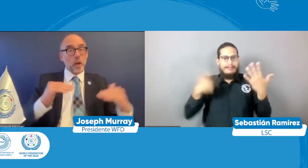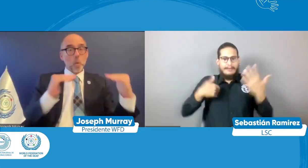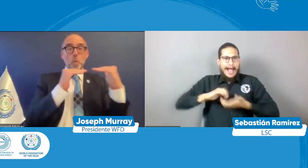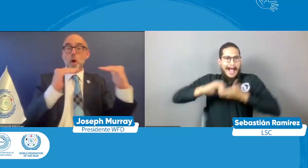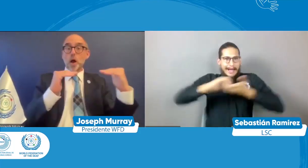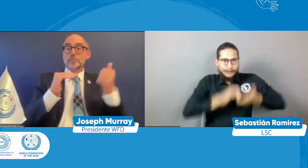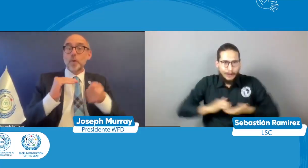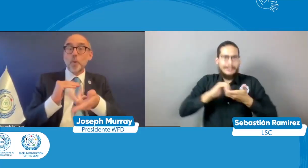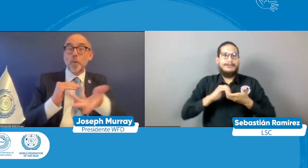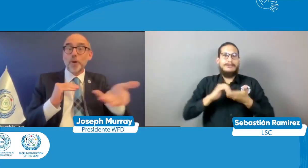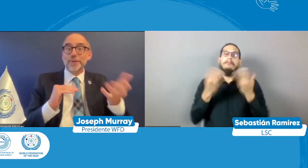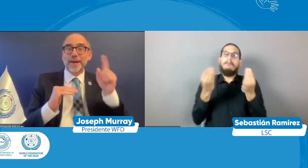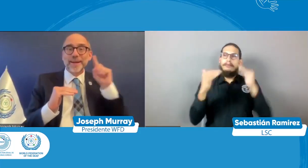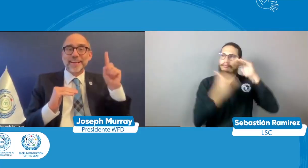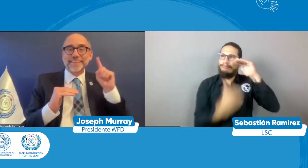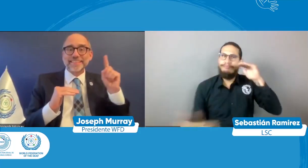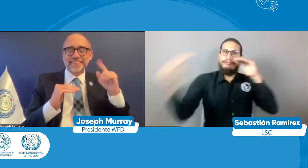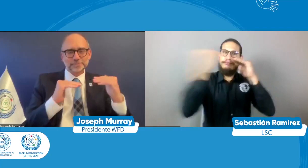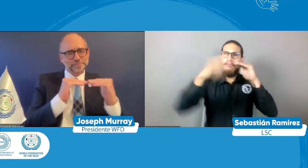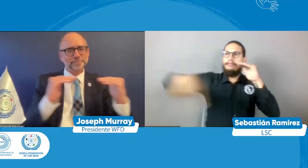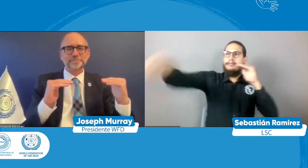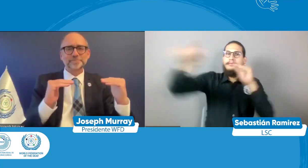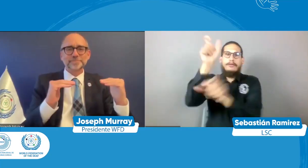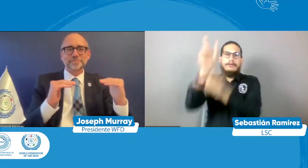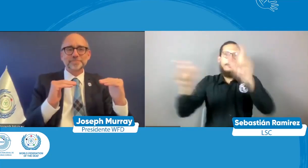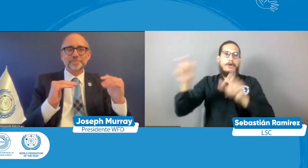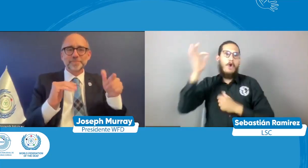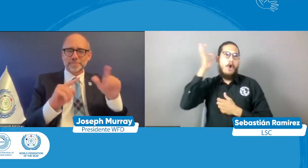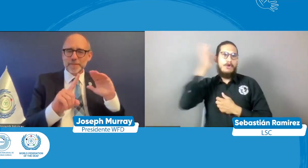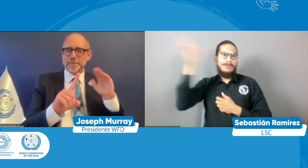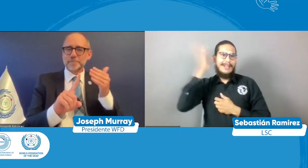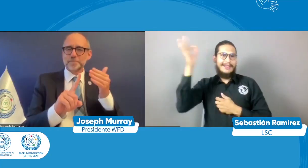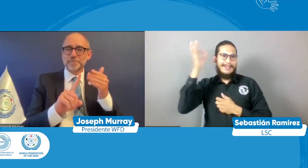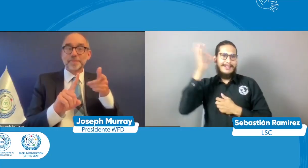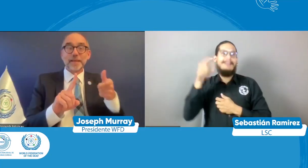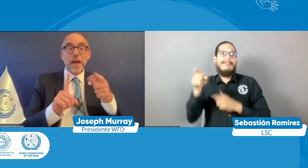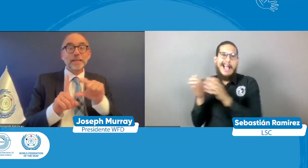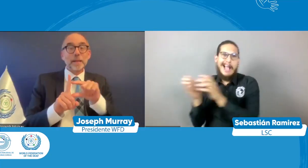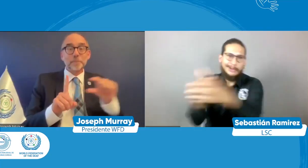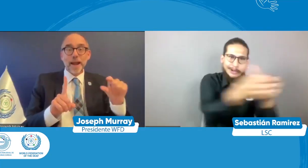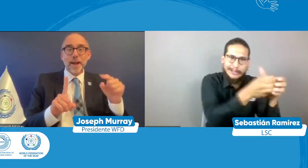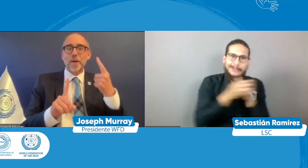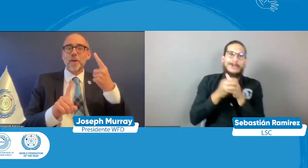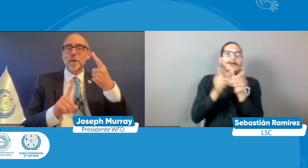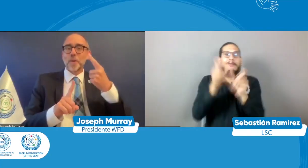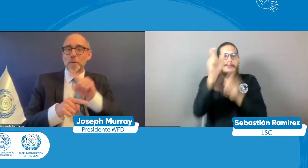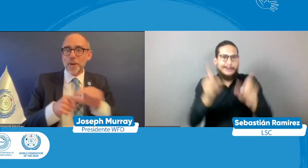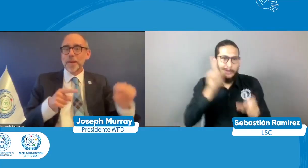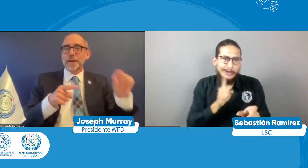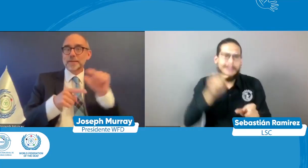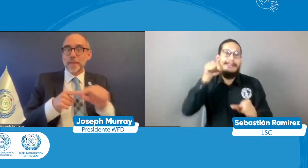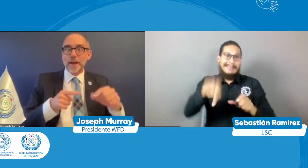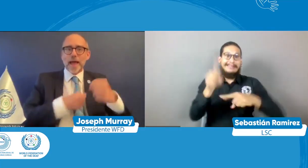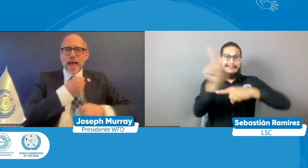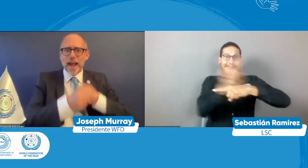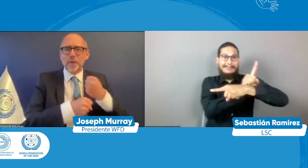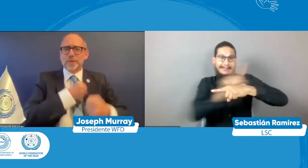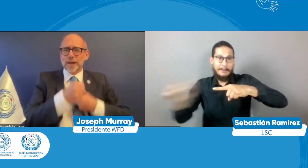visibilizar la lucha de las personas sordas y buscar esta equidad en cuanto a la participación a